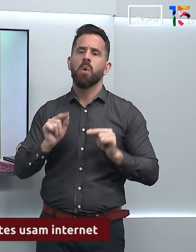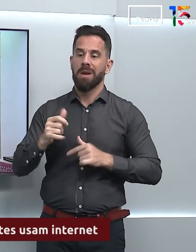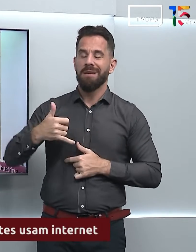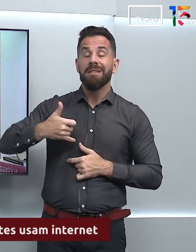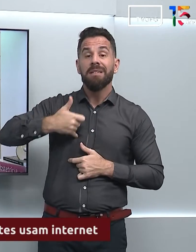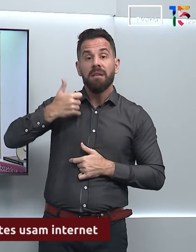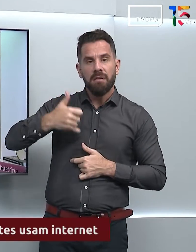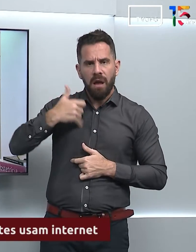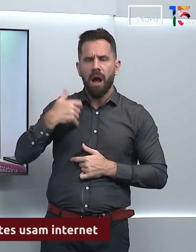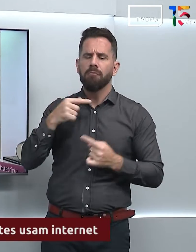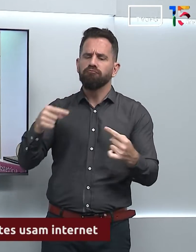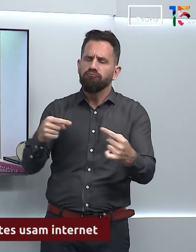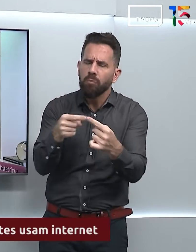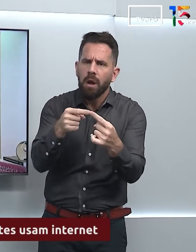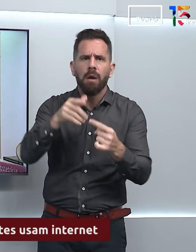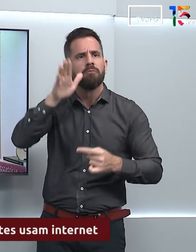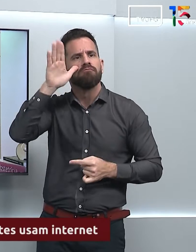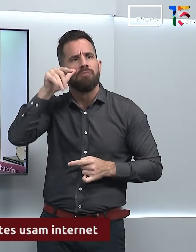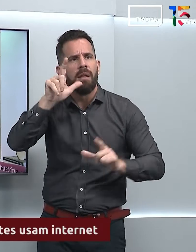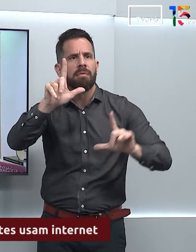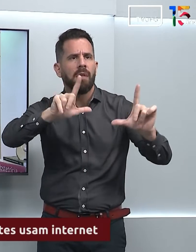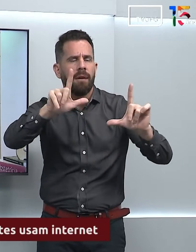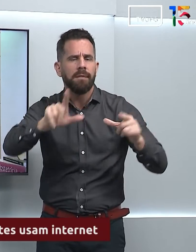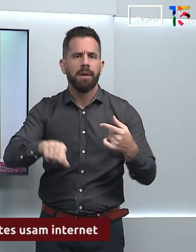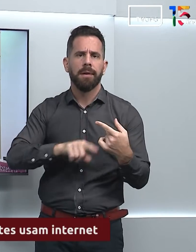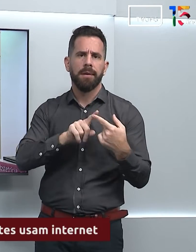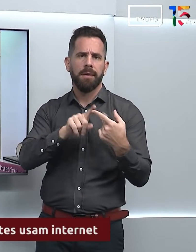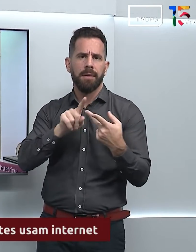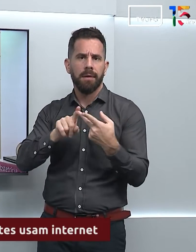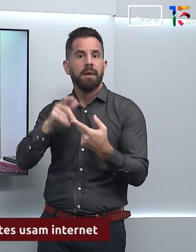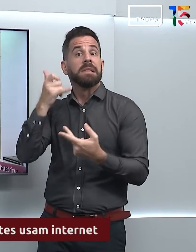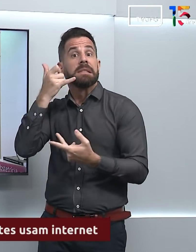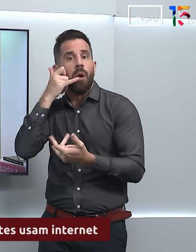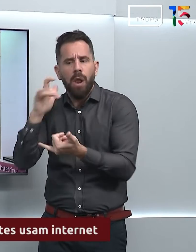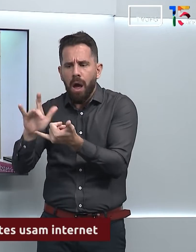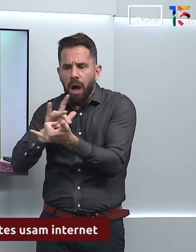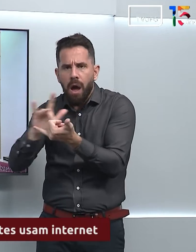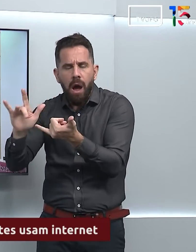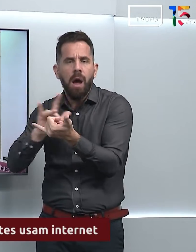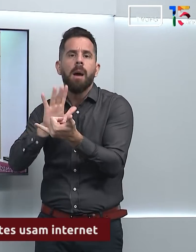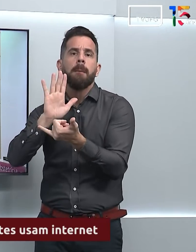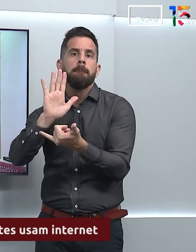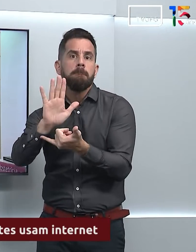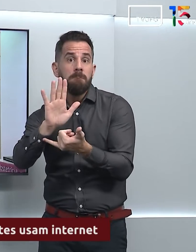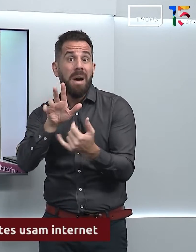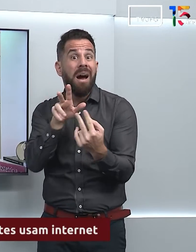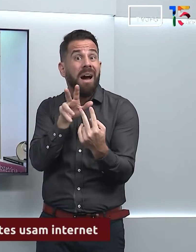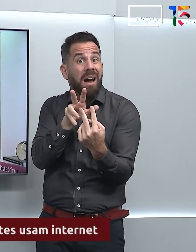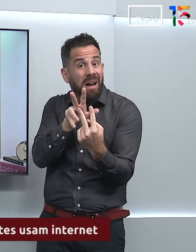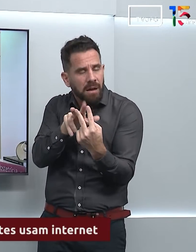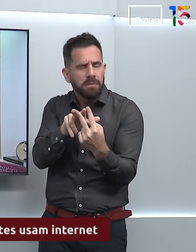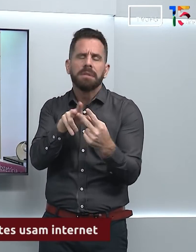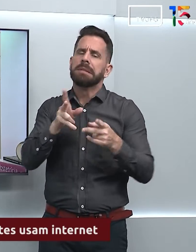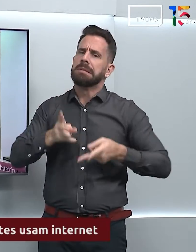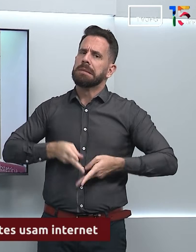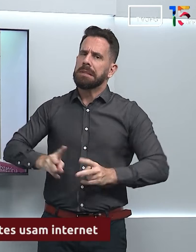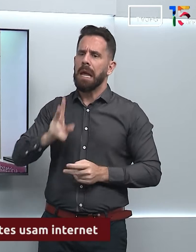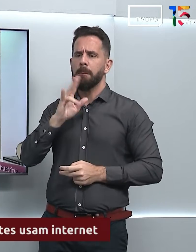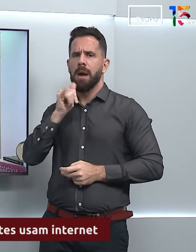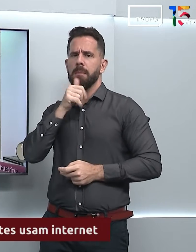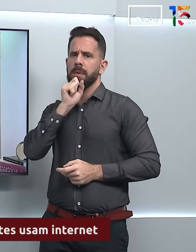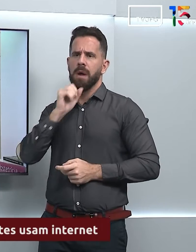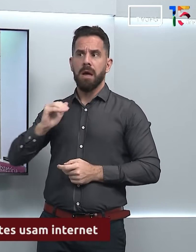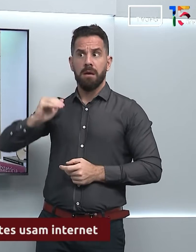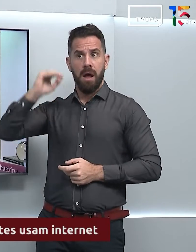a assistir TV ou mexer no celular. E em todas elas, o conteúdo deve ser sempre acompanhado por um